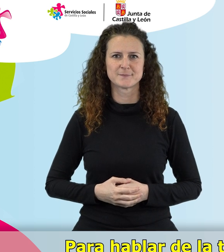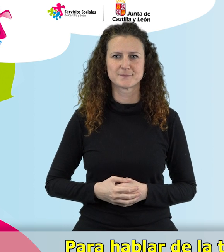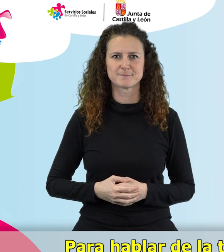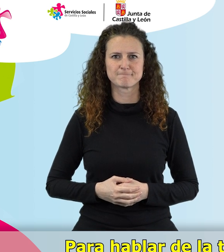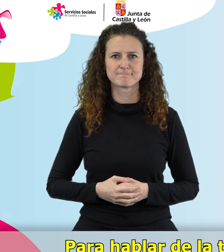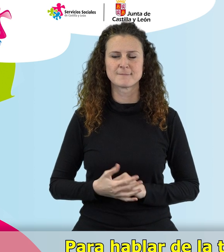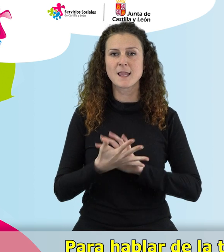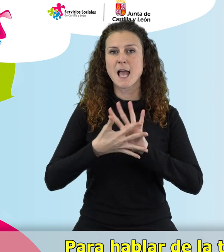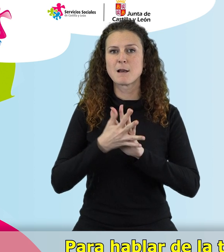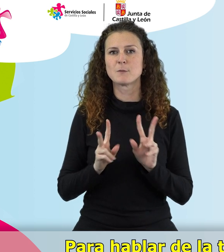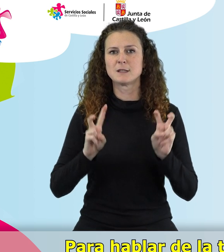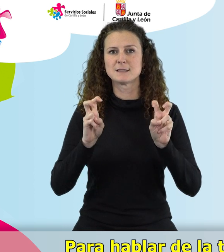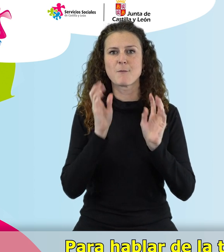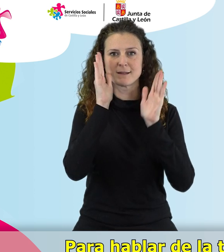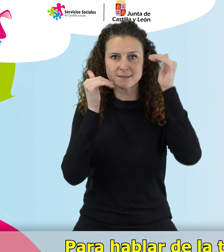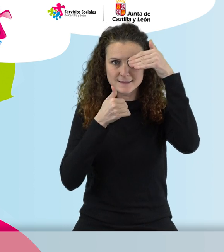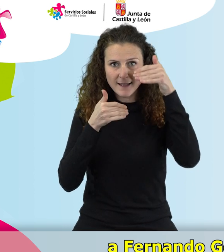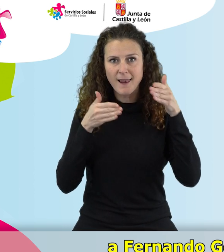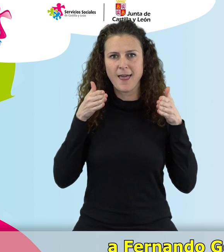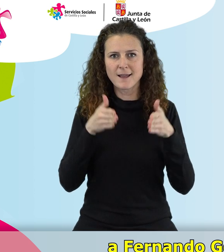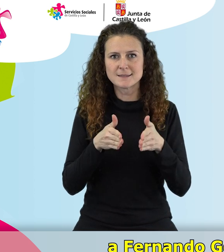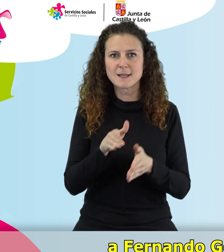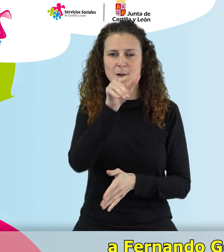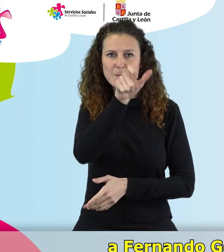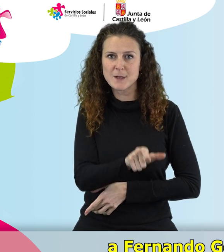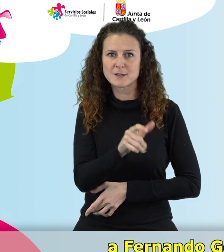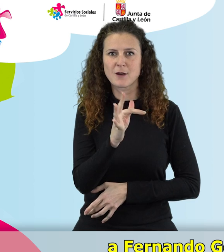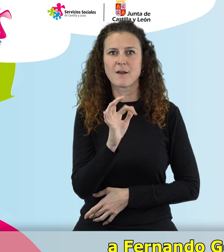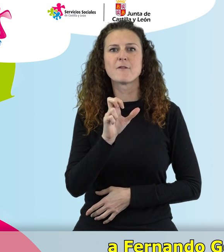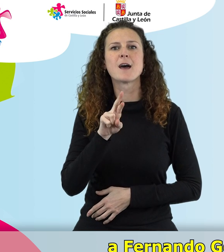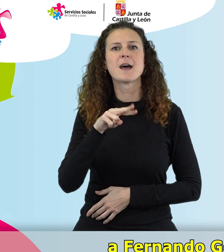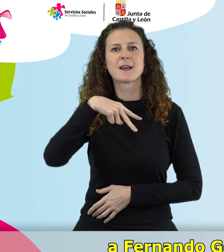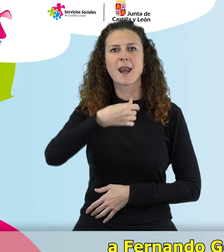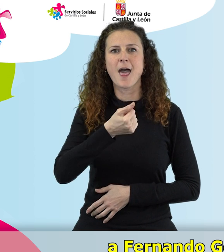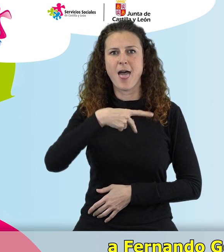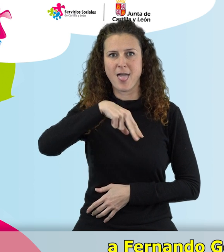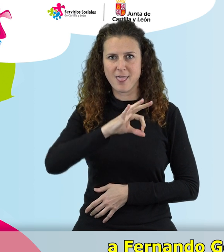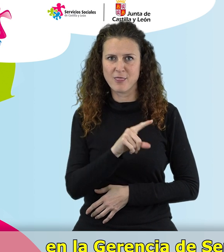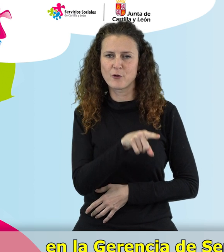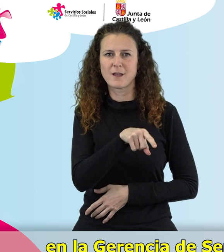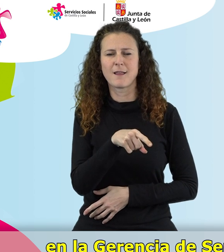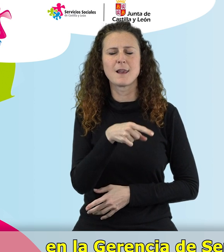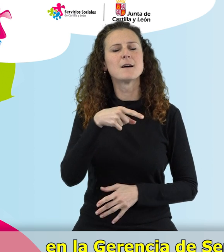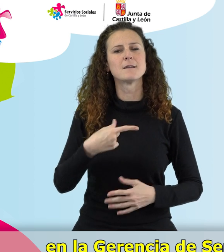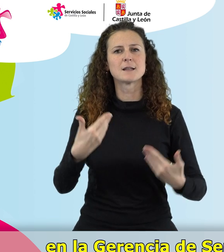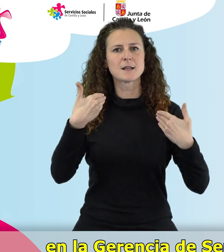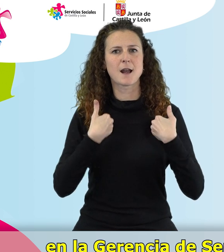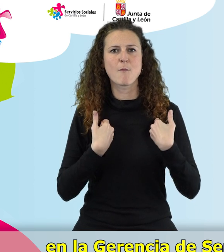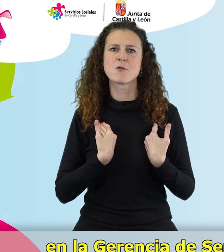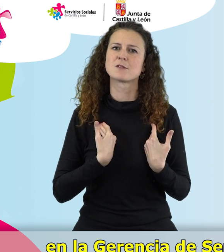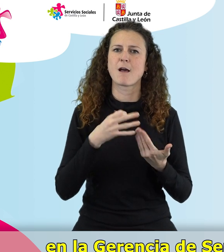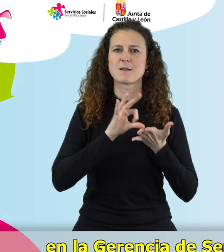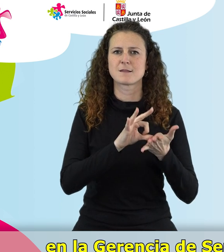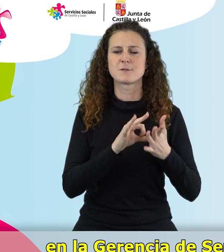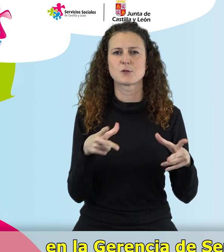Para hablar de la teleasistencia tenemos con nosotros a Fernando González, jefe de servicio responsable en la Gerencia de Servicios